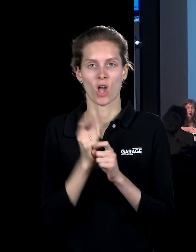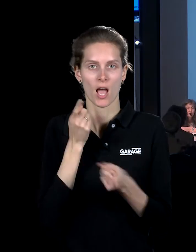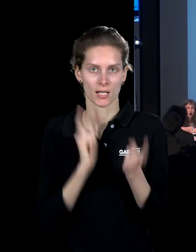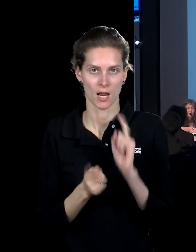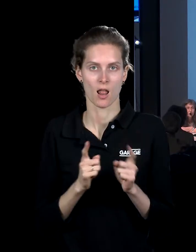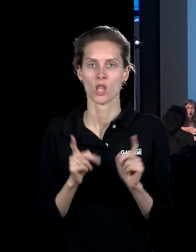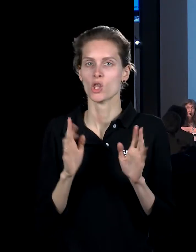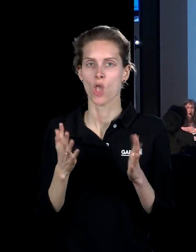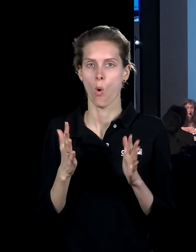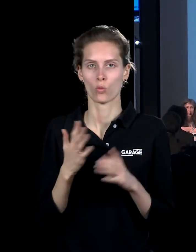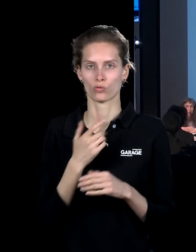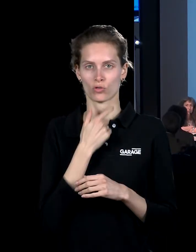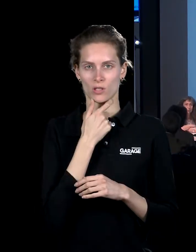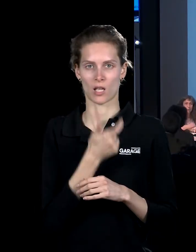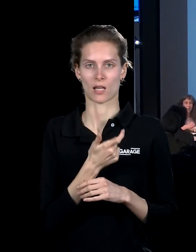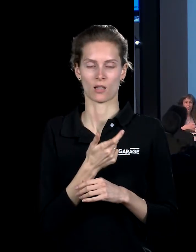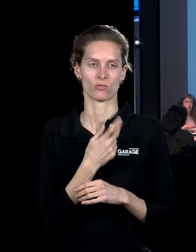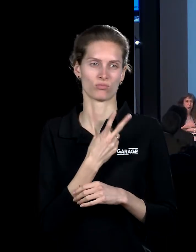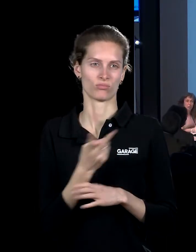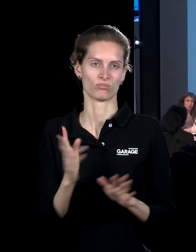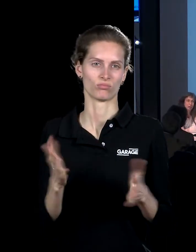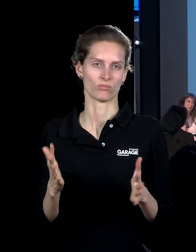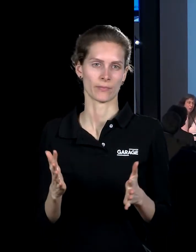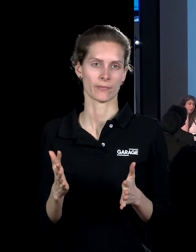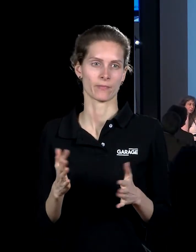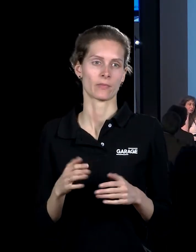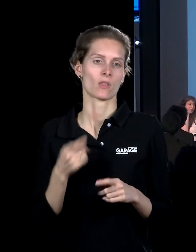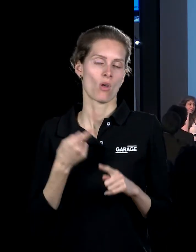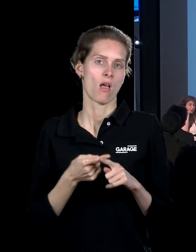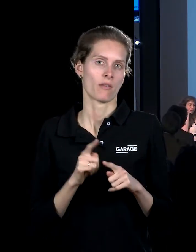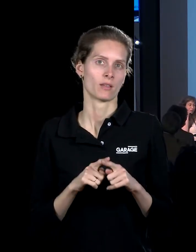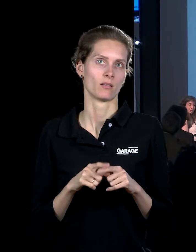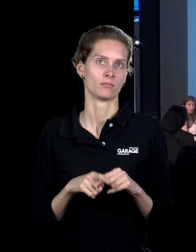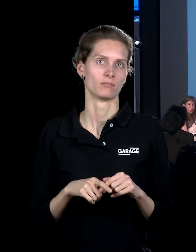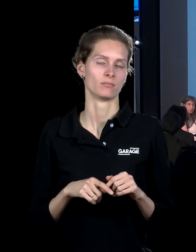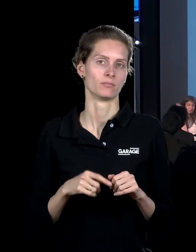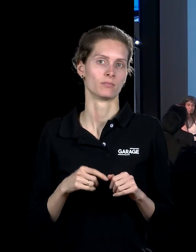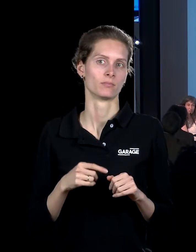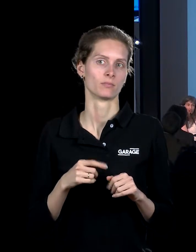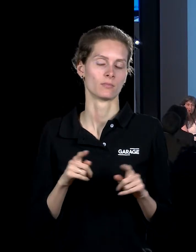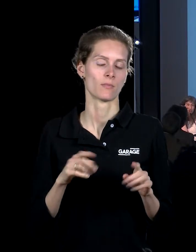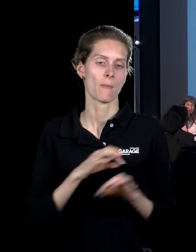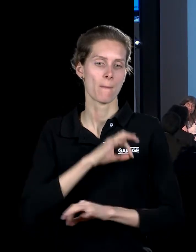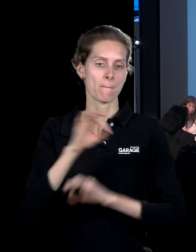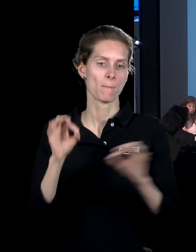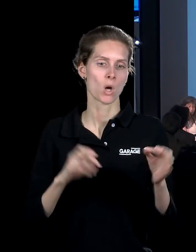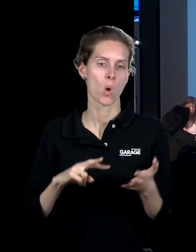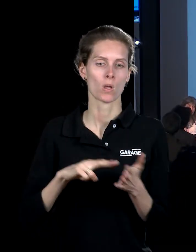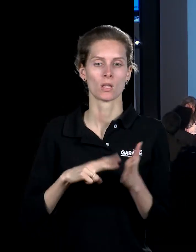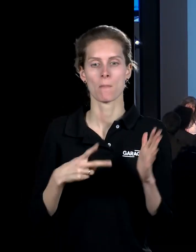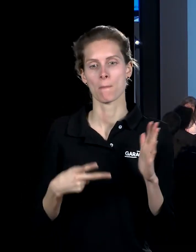очень зрелищный, но тем не менее достойное упоминание проект. Это проект, это план